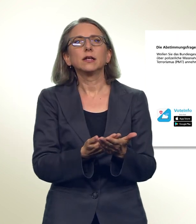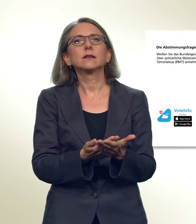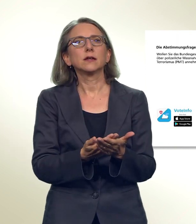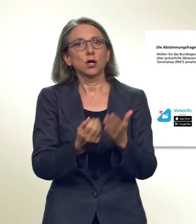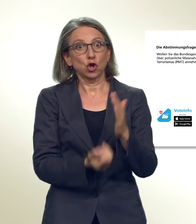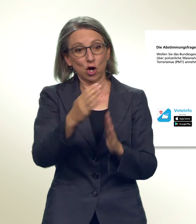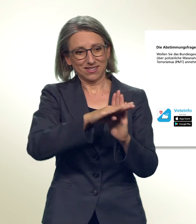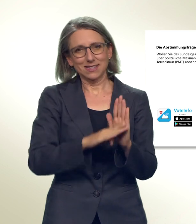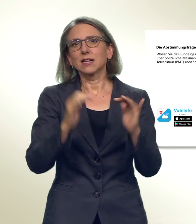neuen Gesetz.